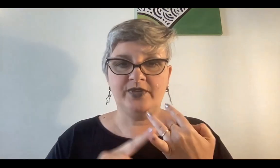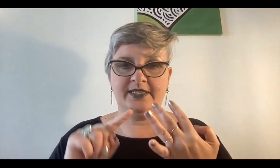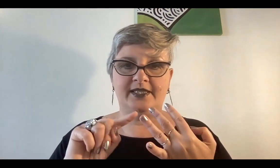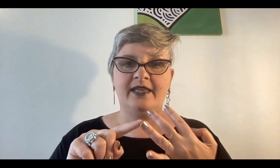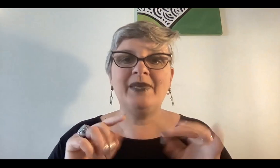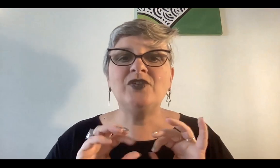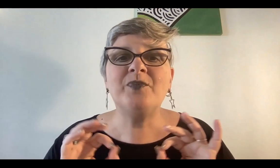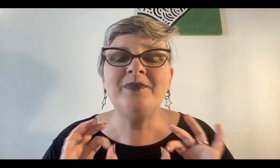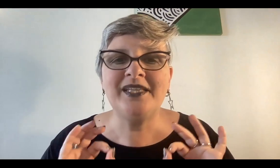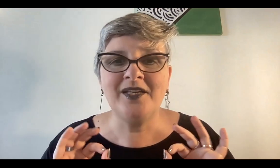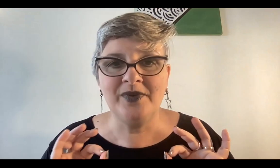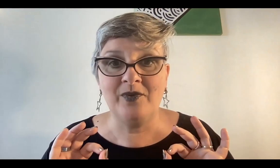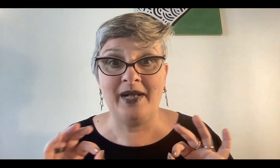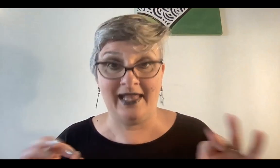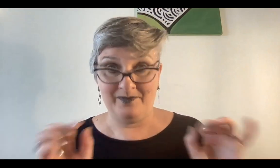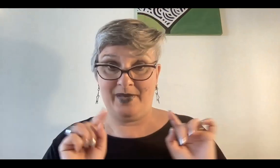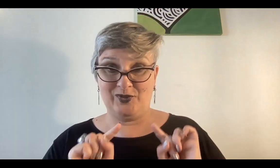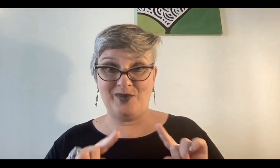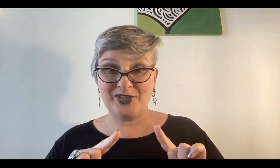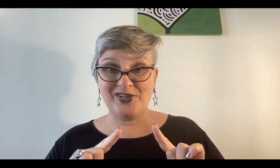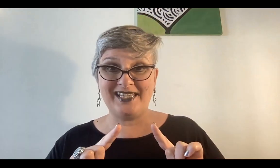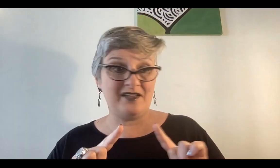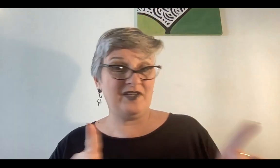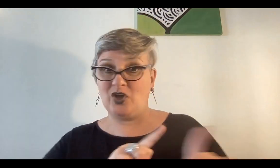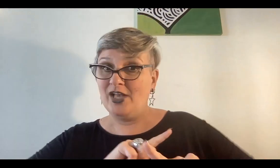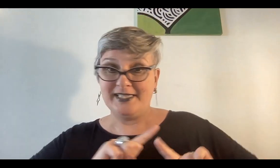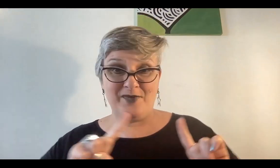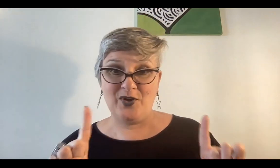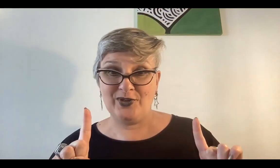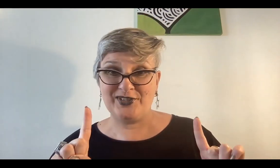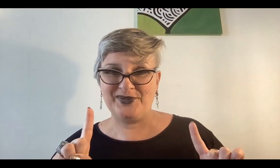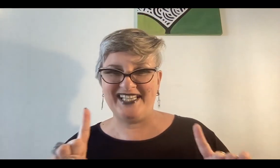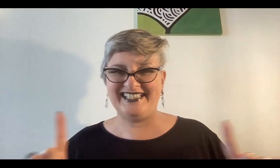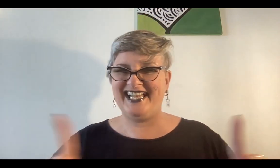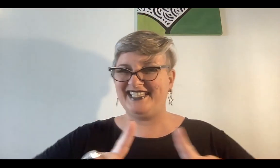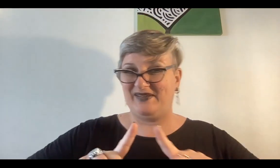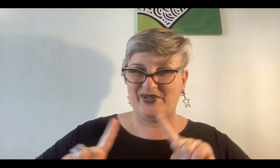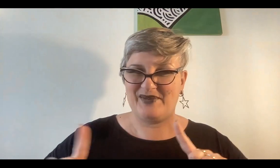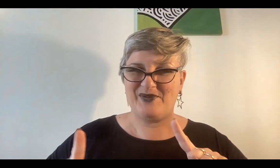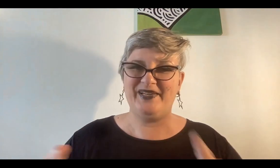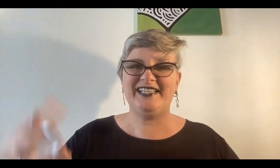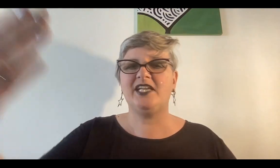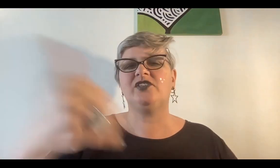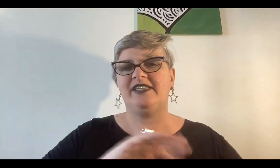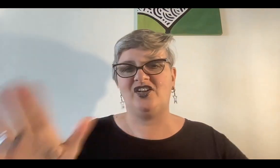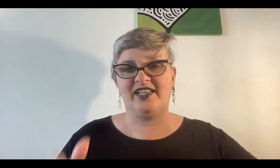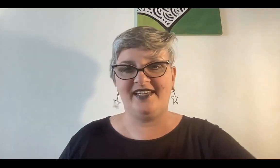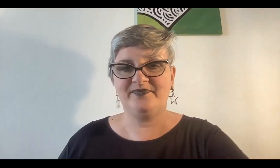tus necesidades, además no te pueden vender ninguna huevada, pero si vos sos un indespecho, si vos no conoces tus necesidades, si vos no sabes cumplir deseos, te venden lo que quieras,